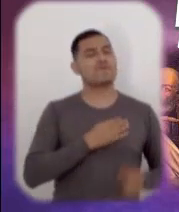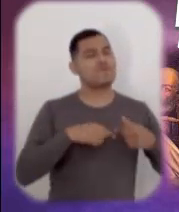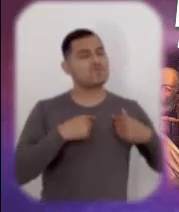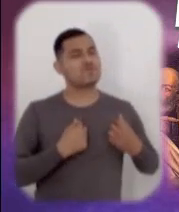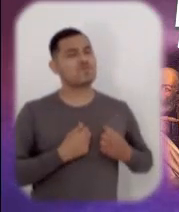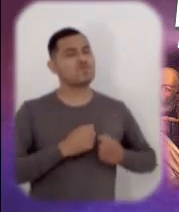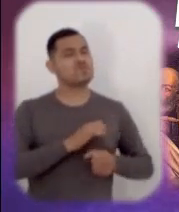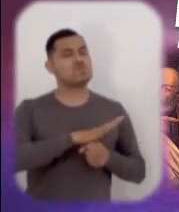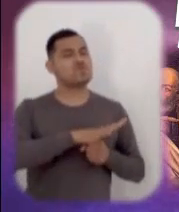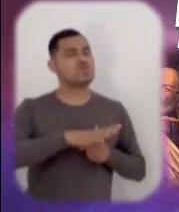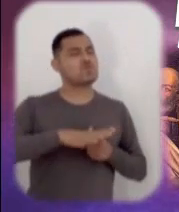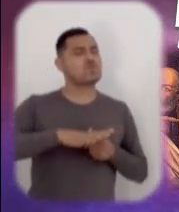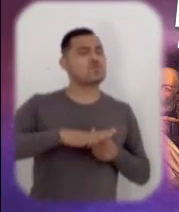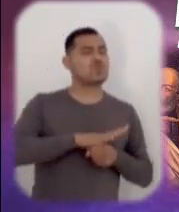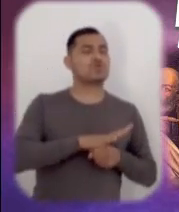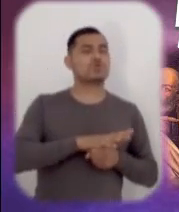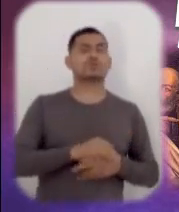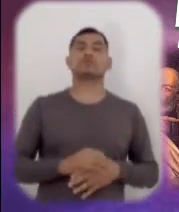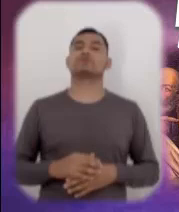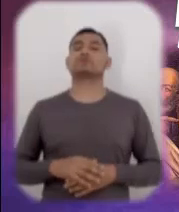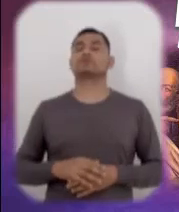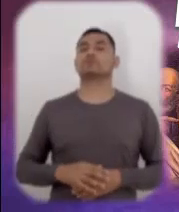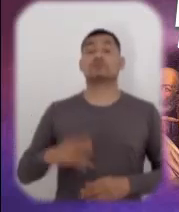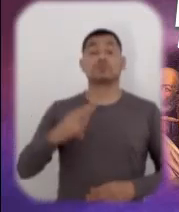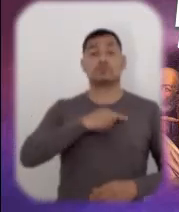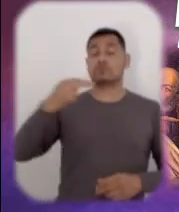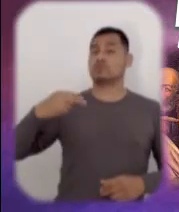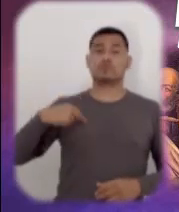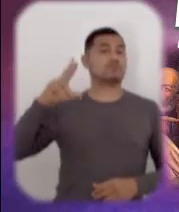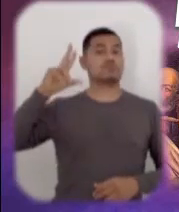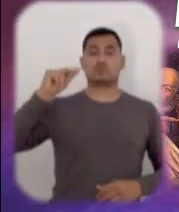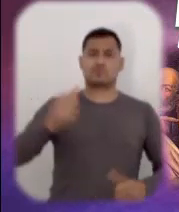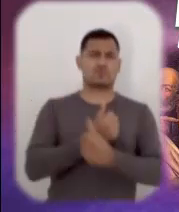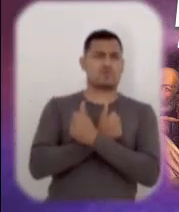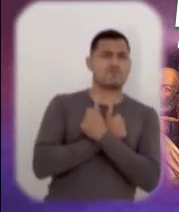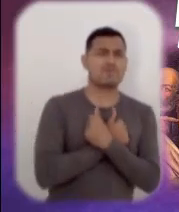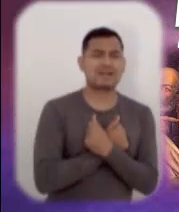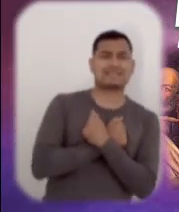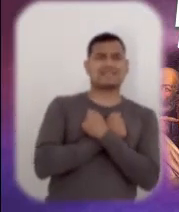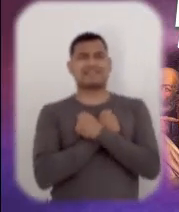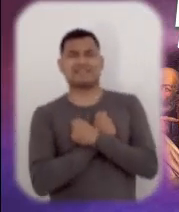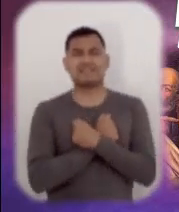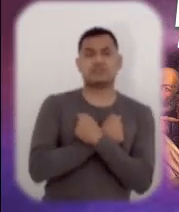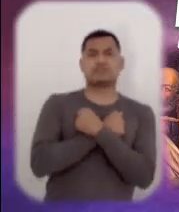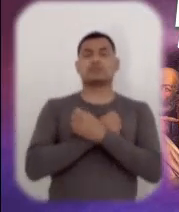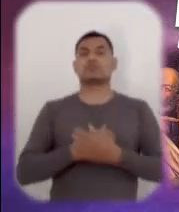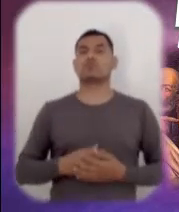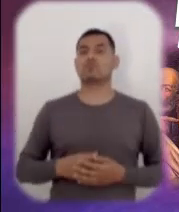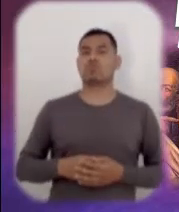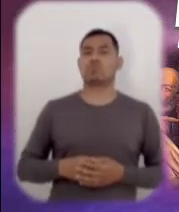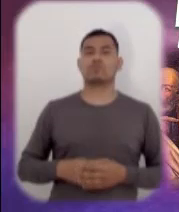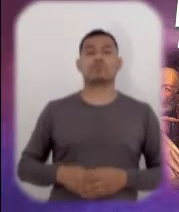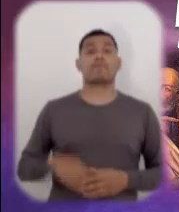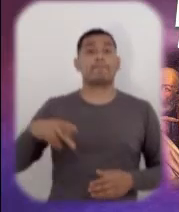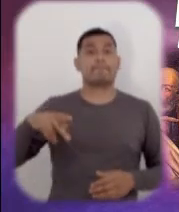que aprisiona el corazón. Jesús habla de la esclavitud del pecado y afirma que todo el que peca es esclavo. Y cuánta razón